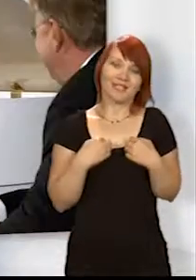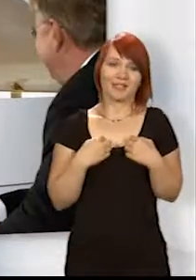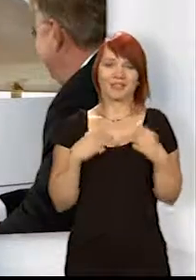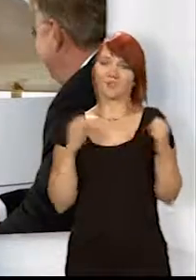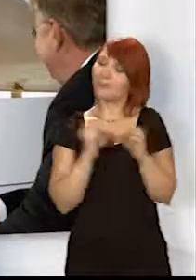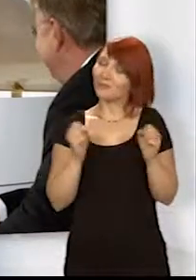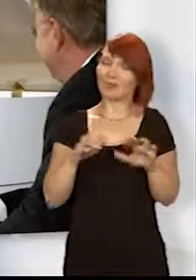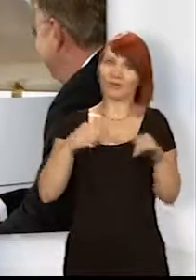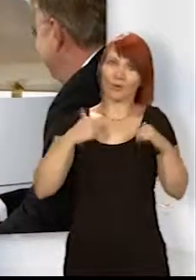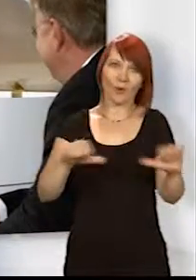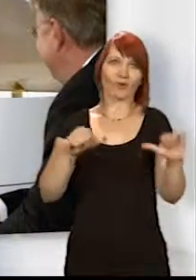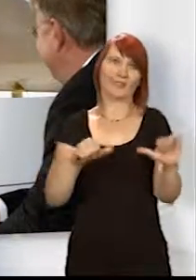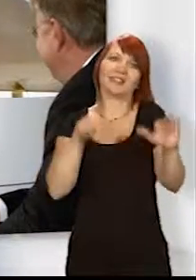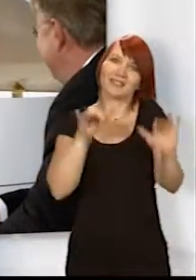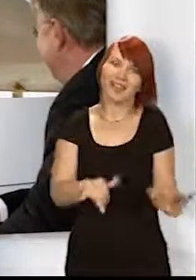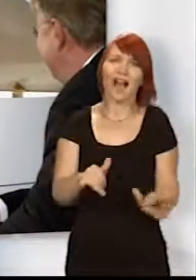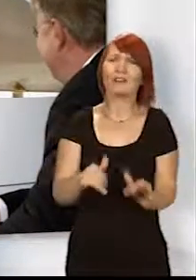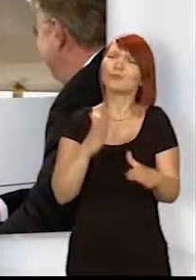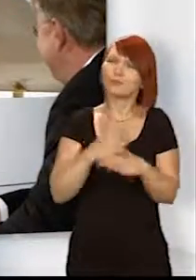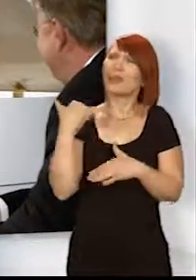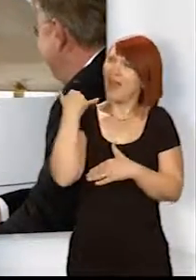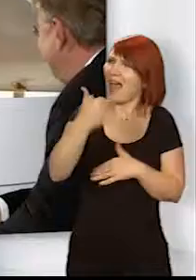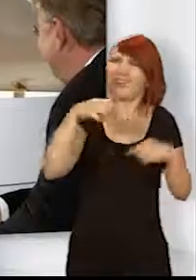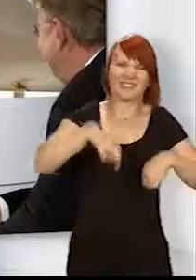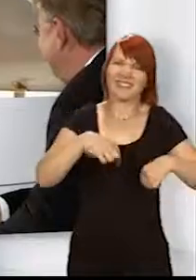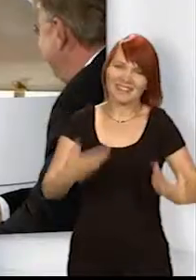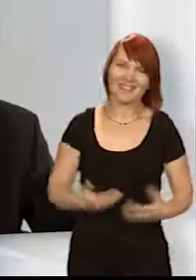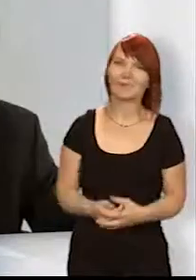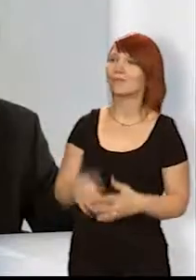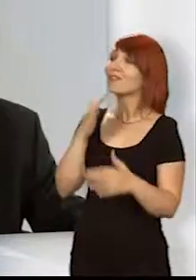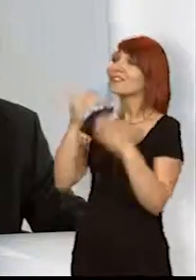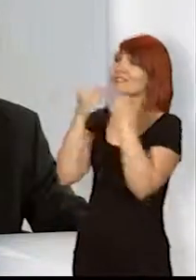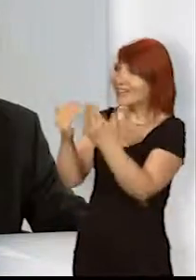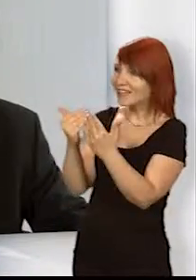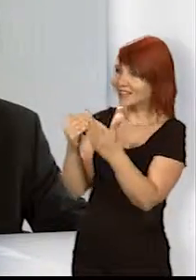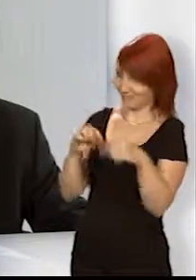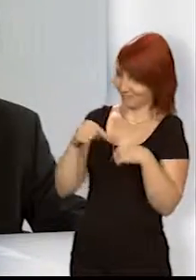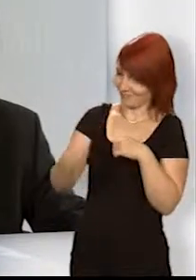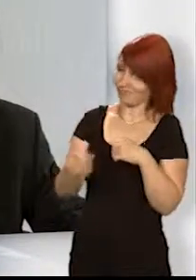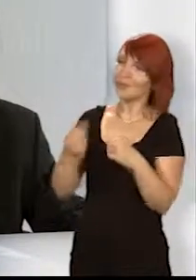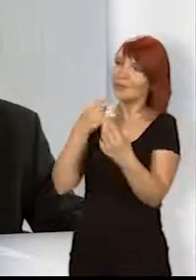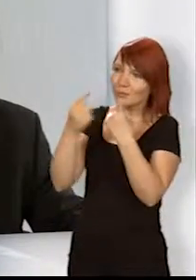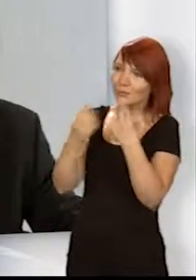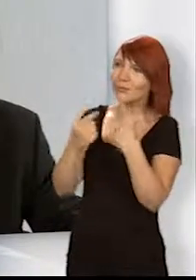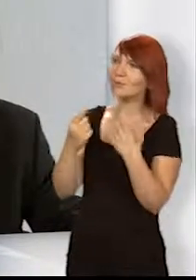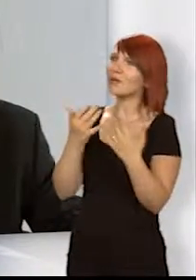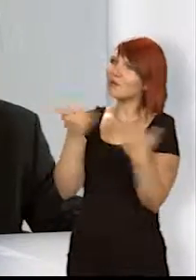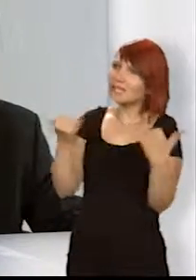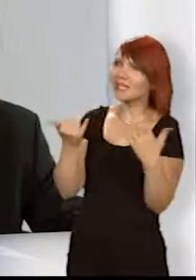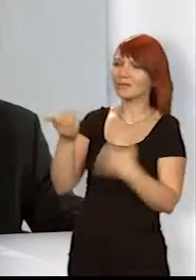Ich bin ganz glücklich, dass ich hier sein darf nach so vielen Jahren. Vielen Dank. Wir werden gleich darüber sprechen, wie das